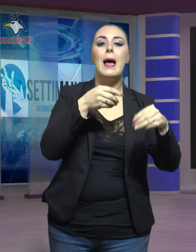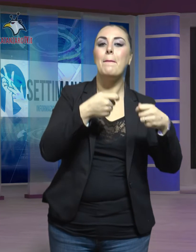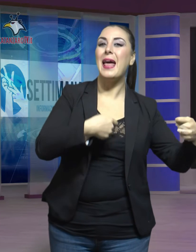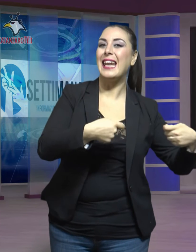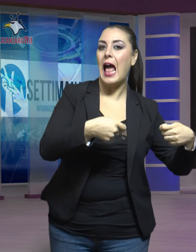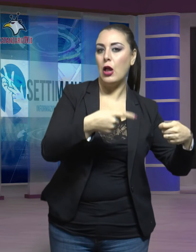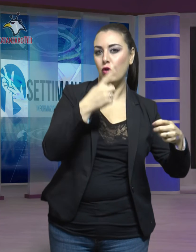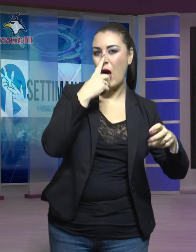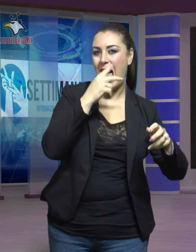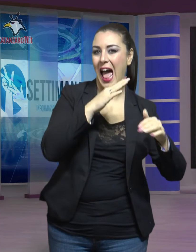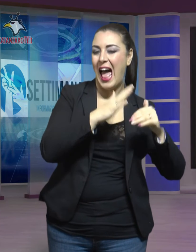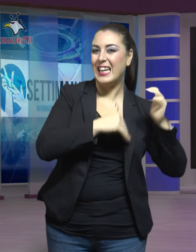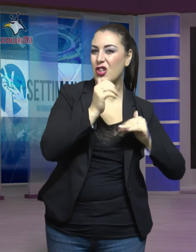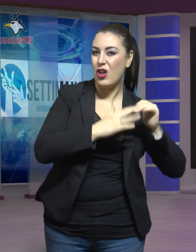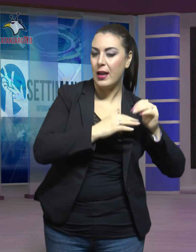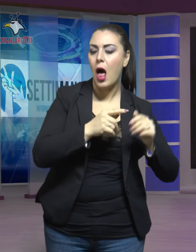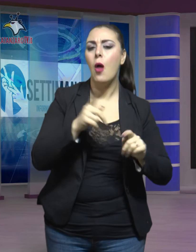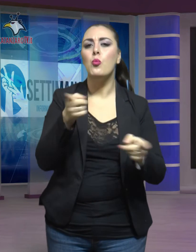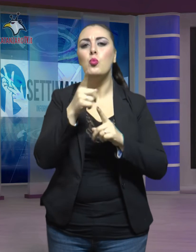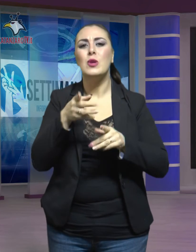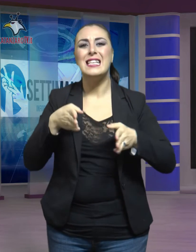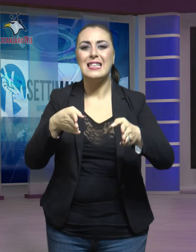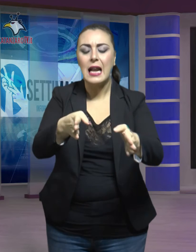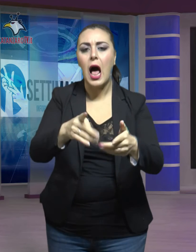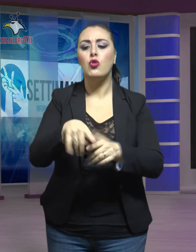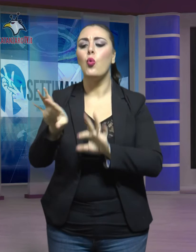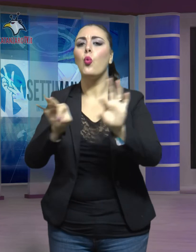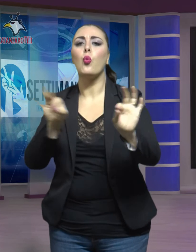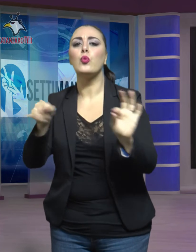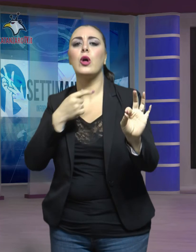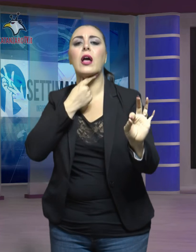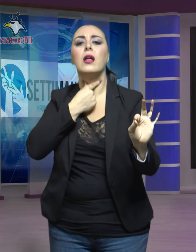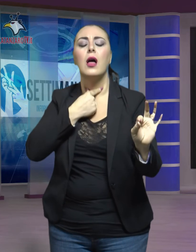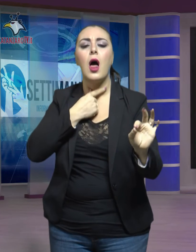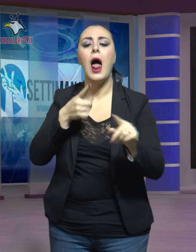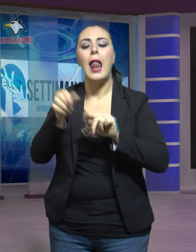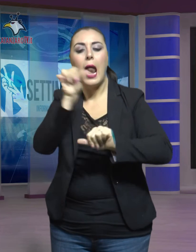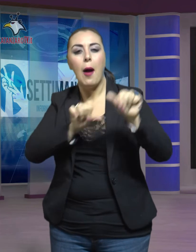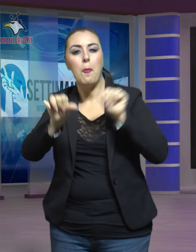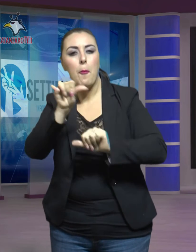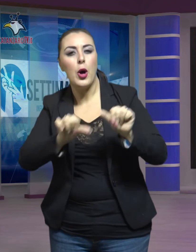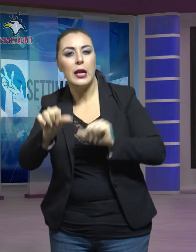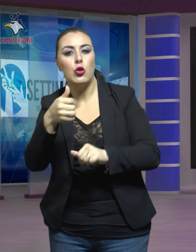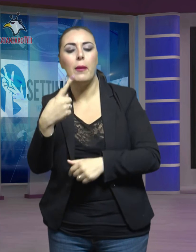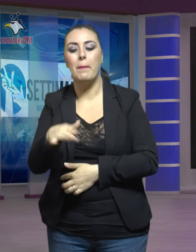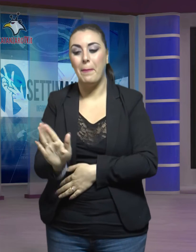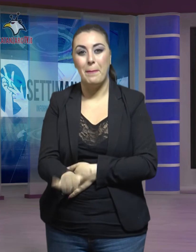musicisti di strada, degustazioni gastronomiche, laboratori per bambini, eventi